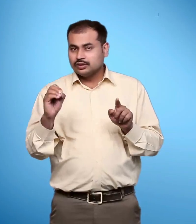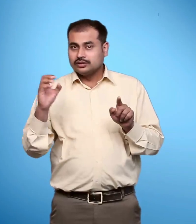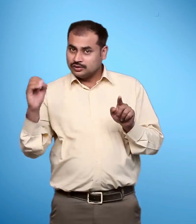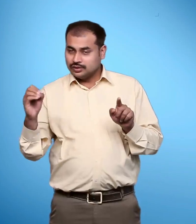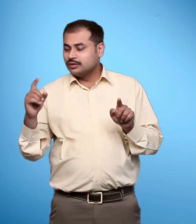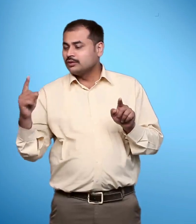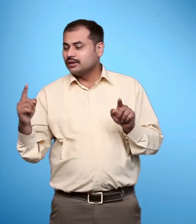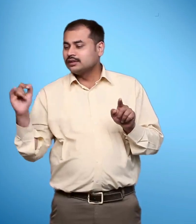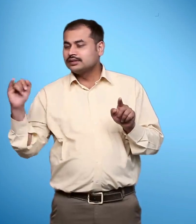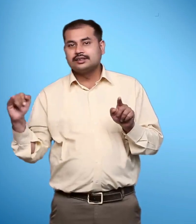110016